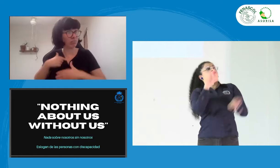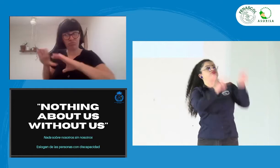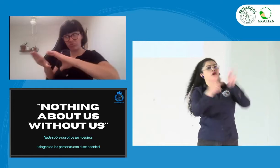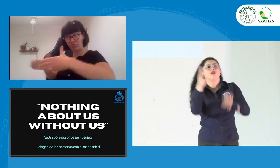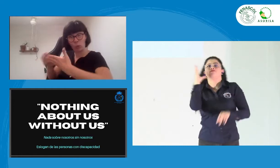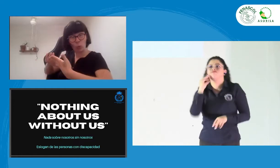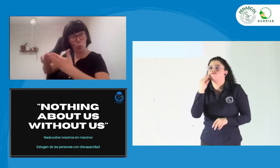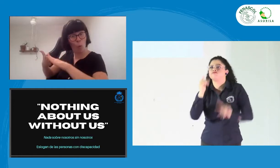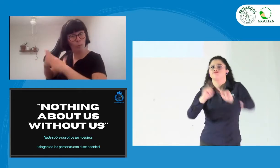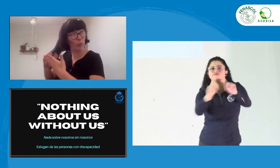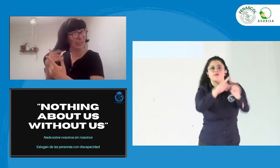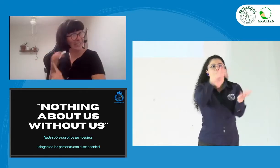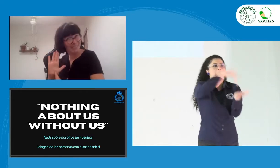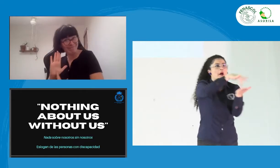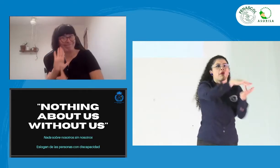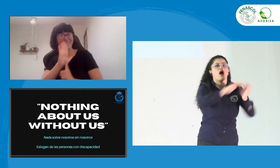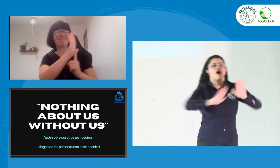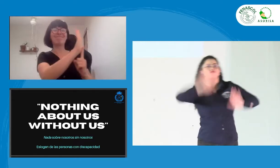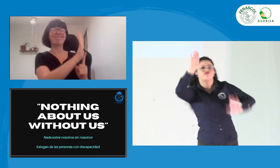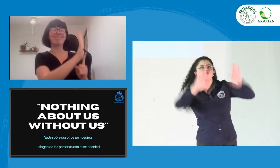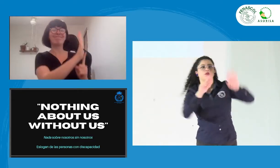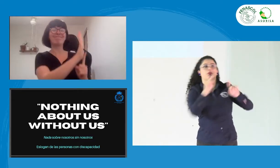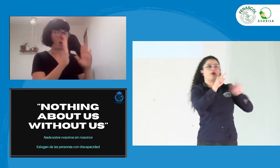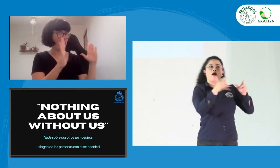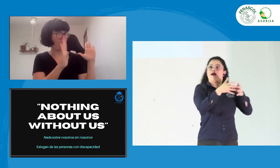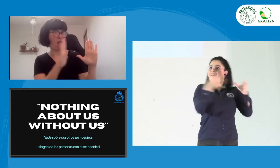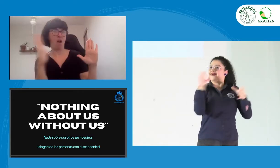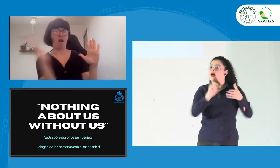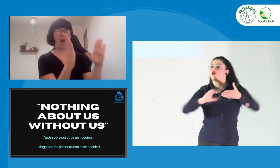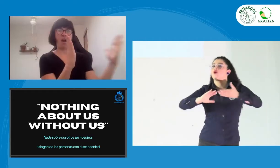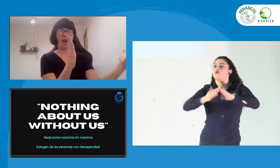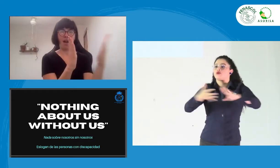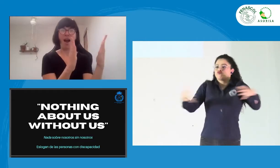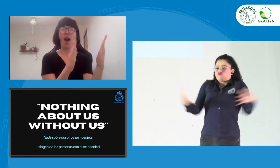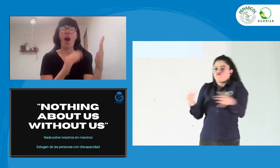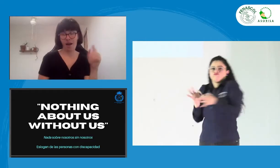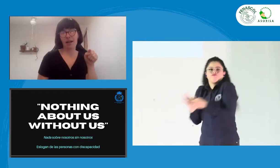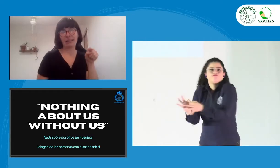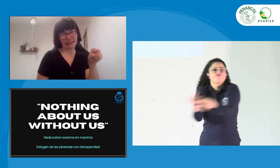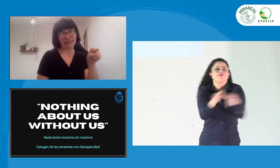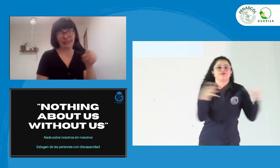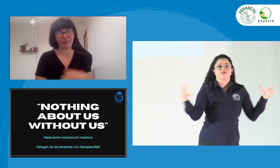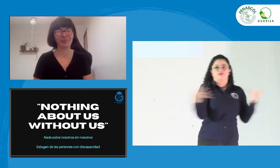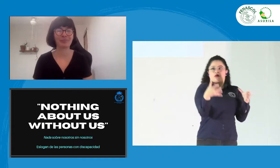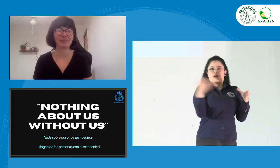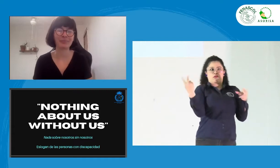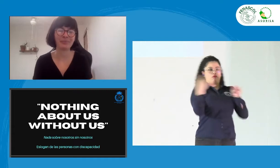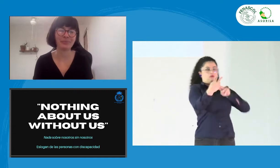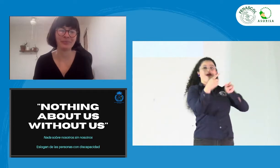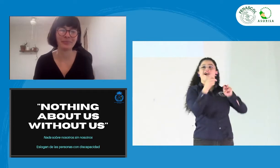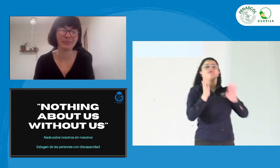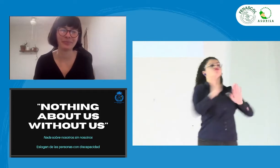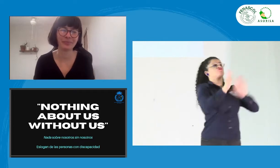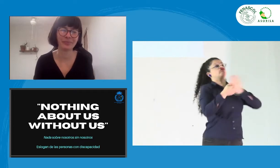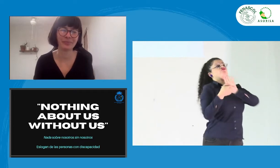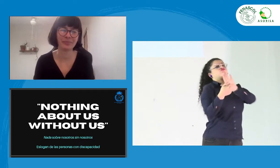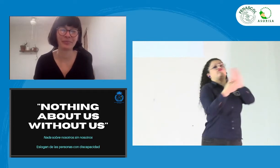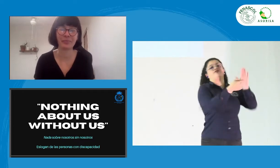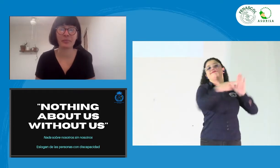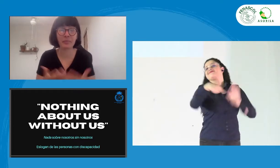su opinión, que cuenten su experiencia, que hablen acerca del asociacionismo y que de esta manera, pues, se